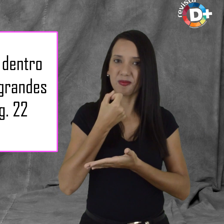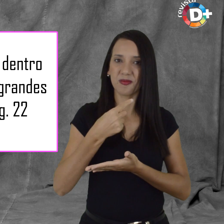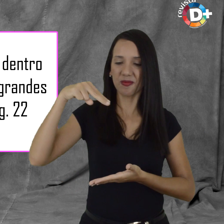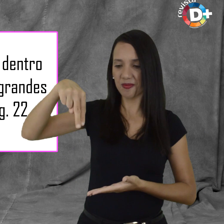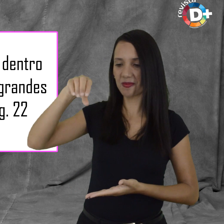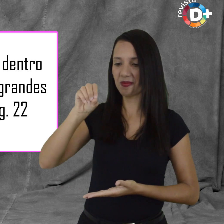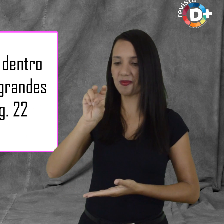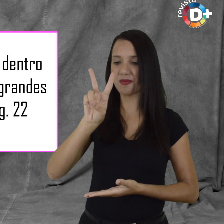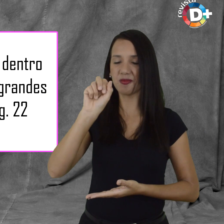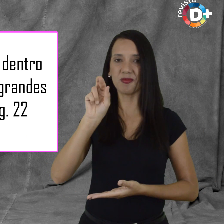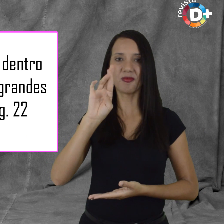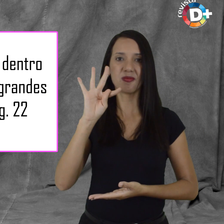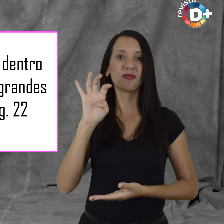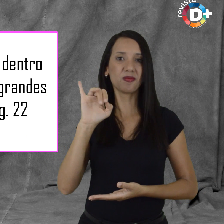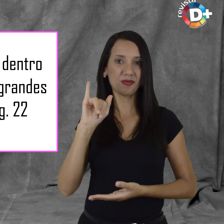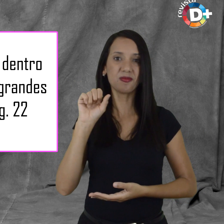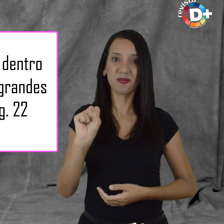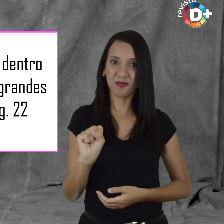Você confere a partir da página 22.